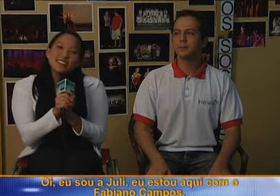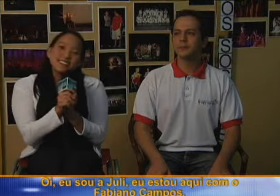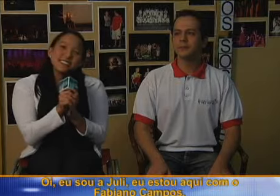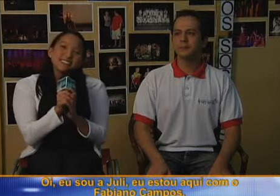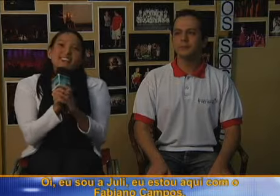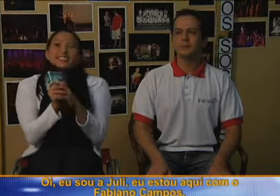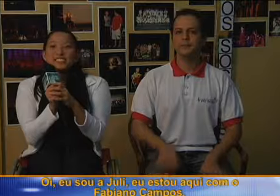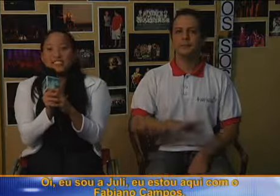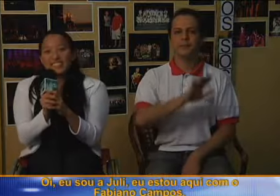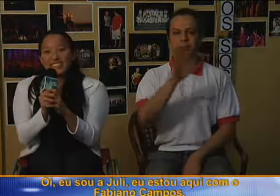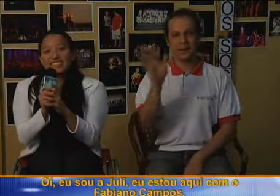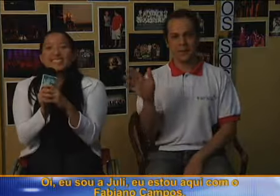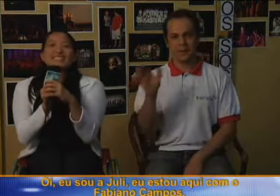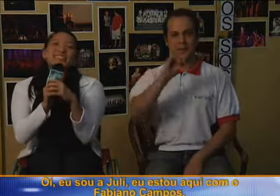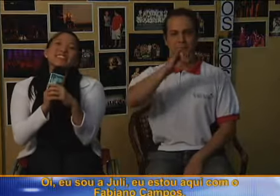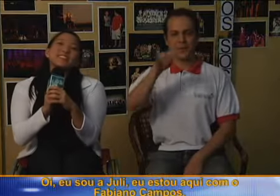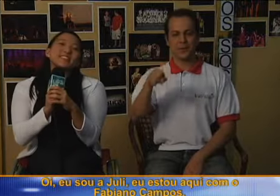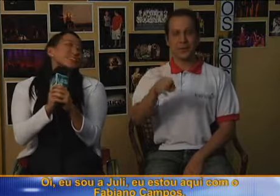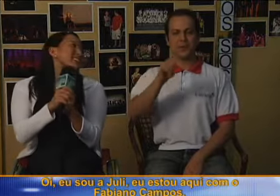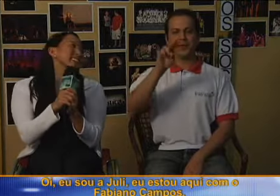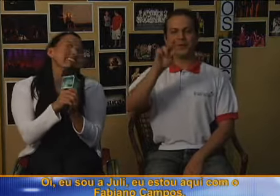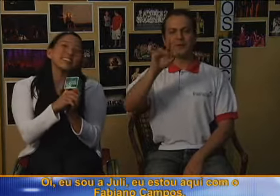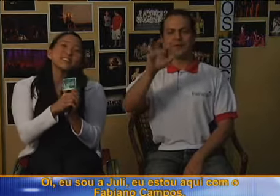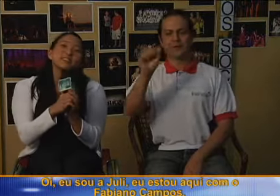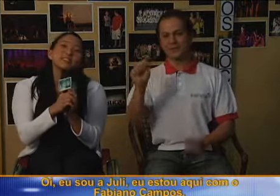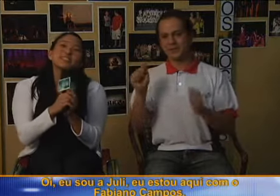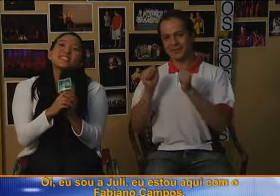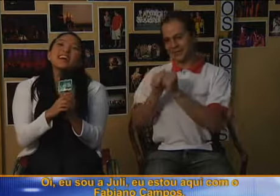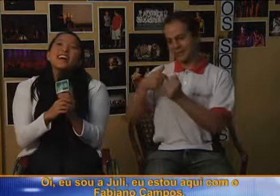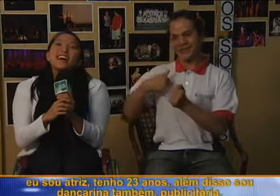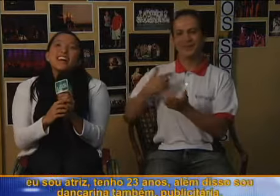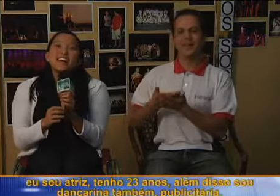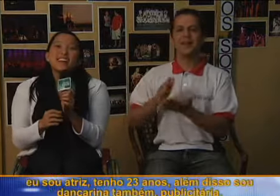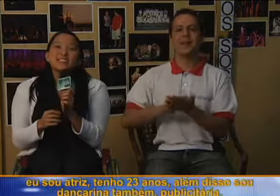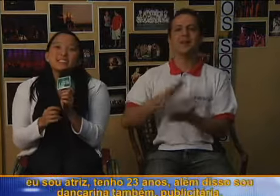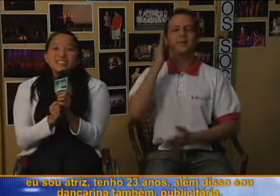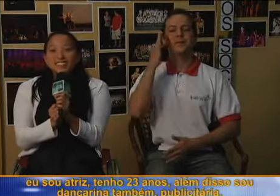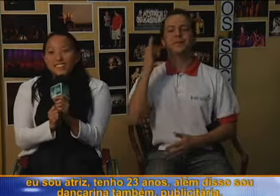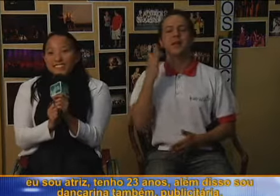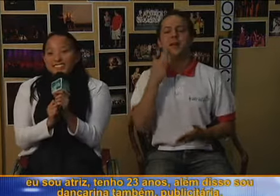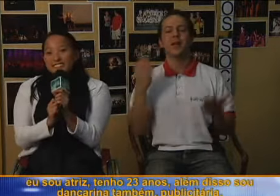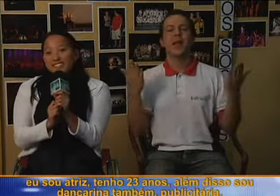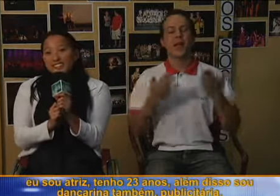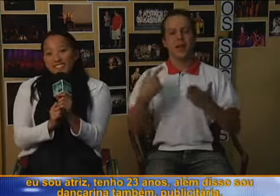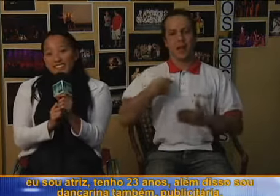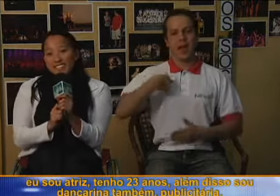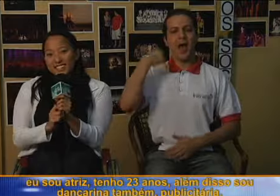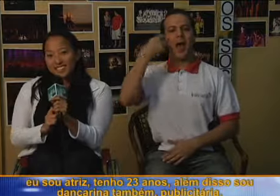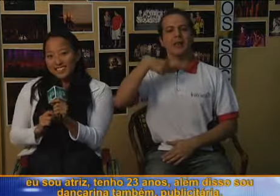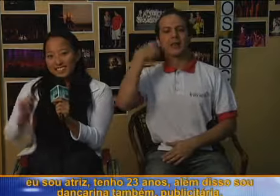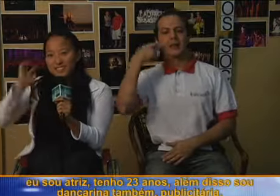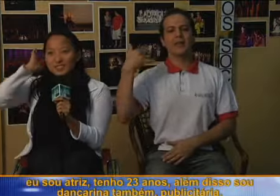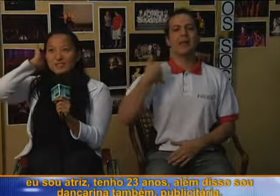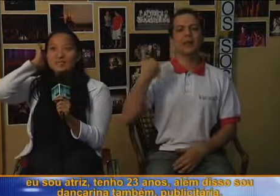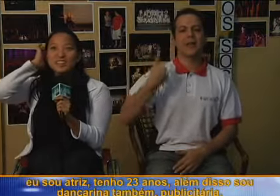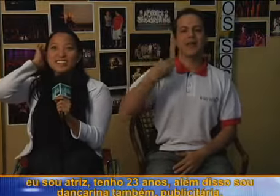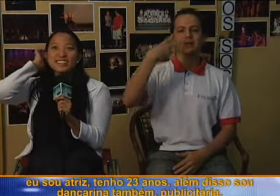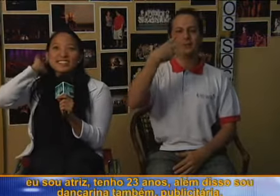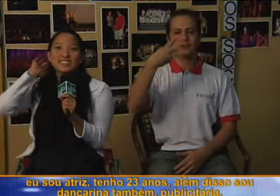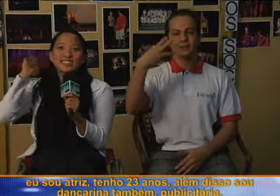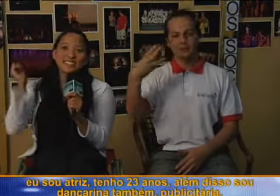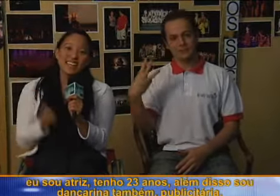Oi, eu sou a Julie, eu estou aqui com o Fabiano Campos, eu sou atriz, eu tenho 23 anos,